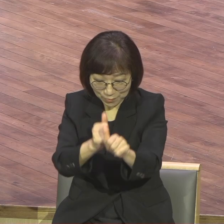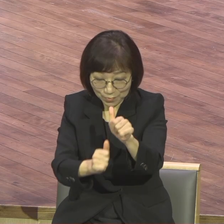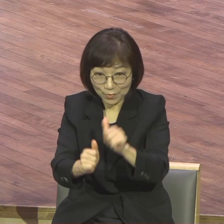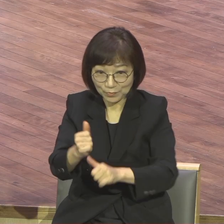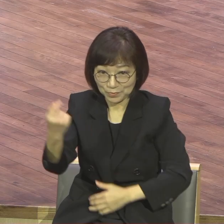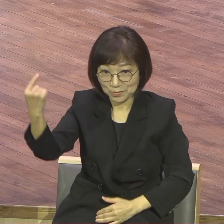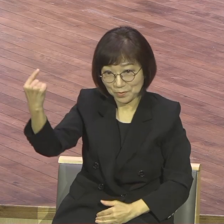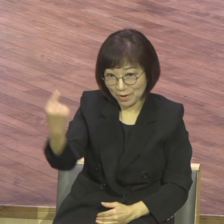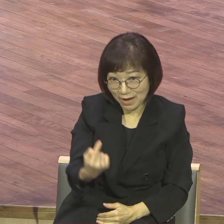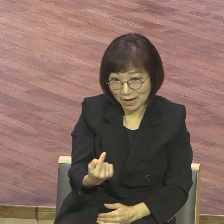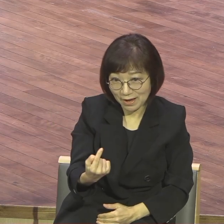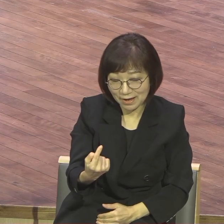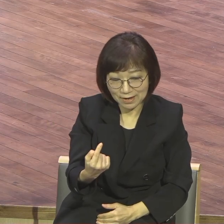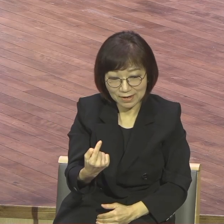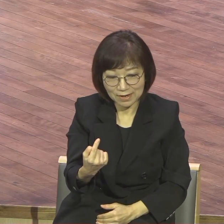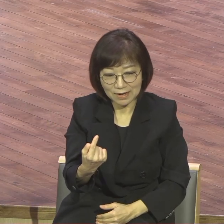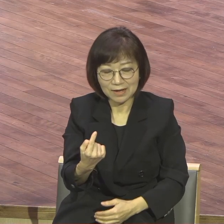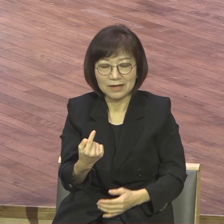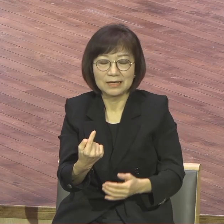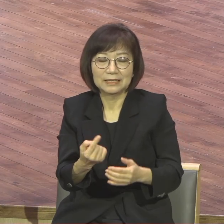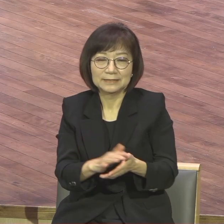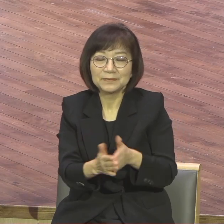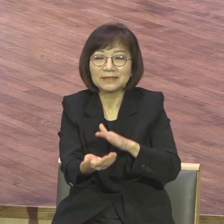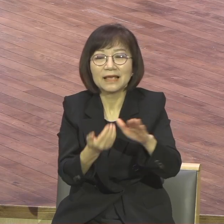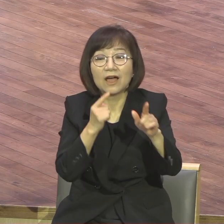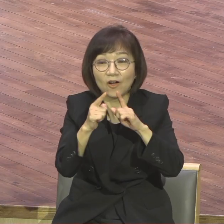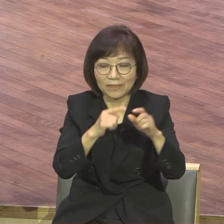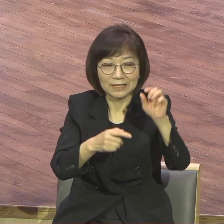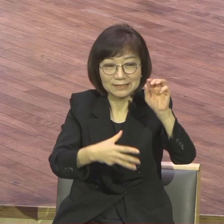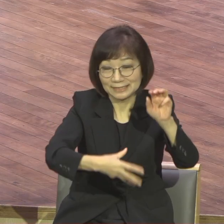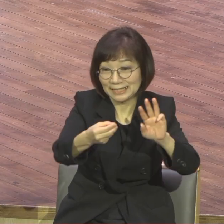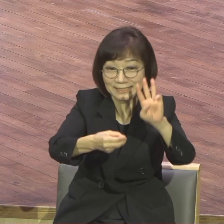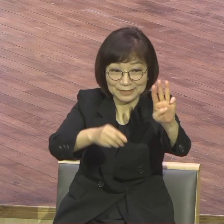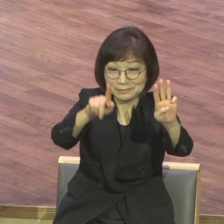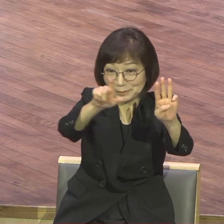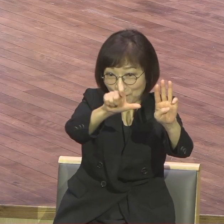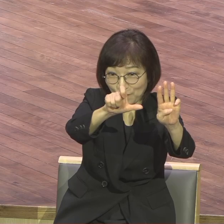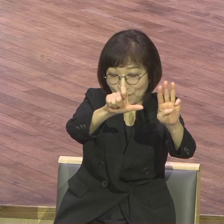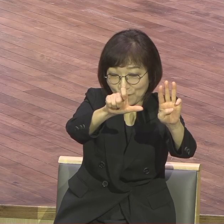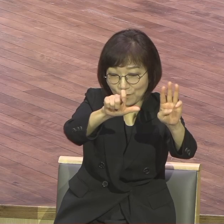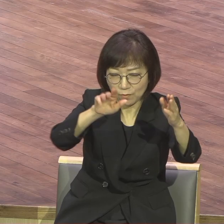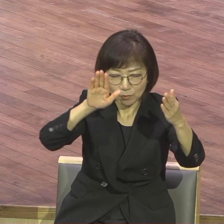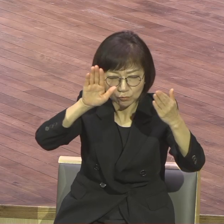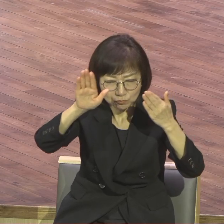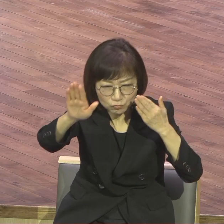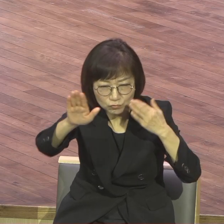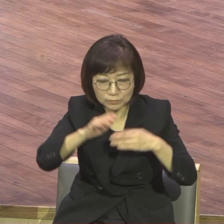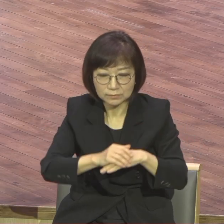것을 첫 번째로 예언된 이래로 구약의 수많은 예언가들이 그렇게